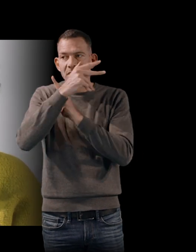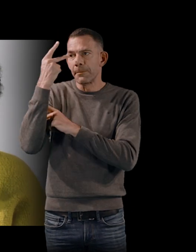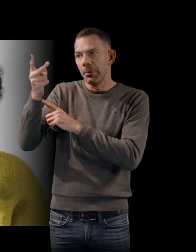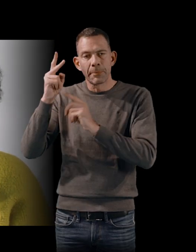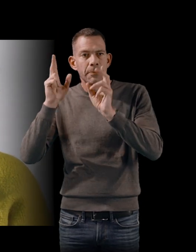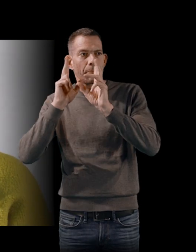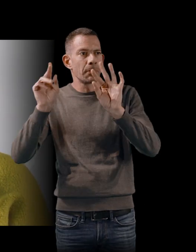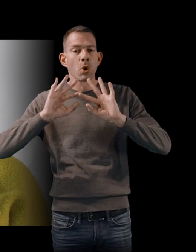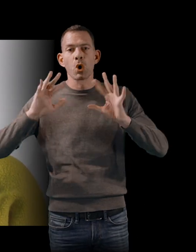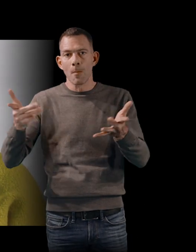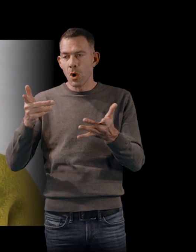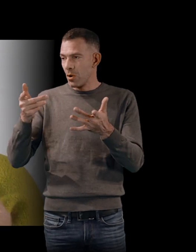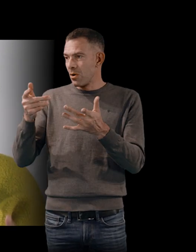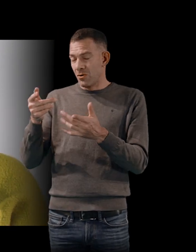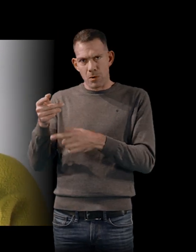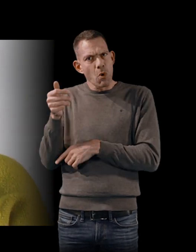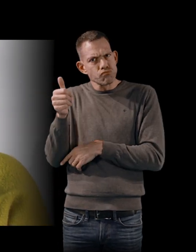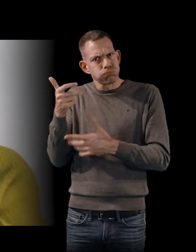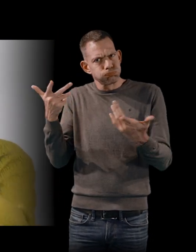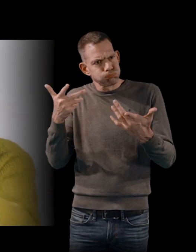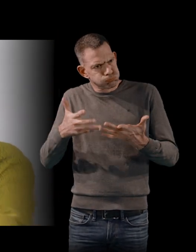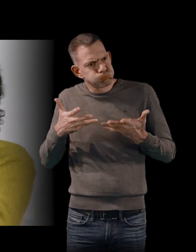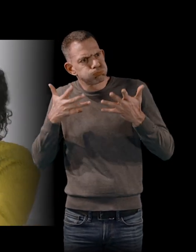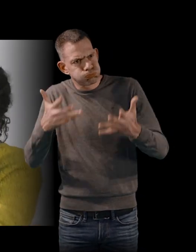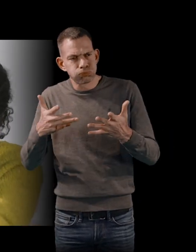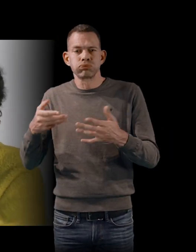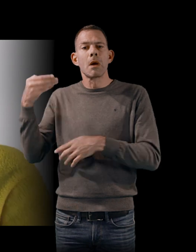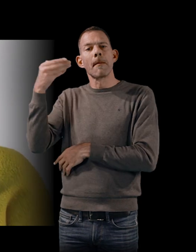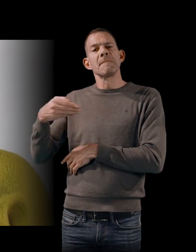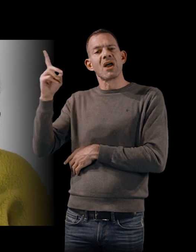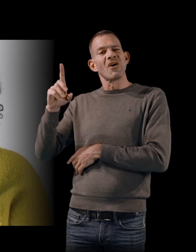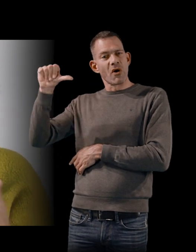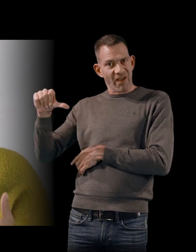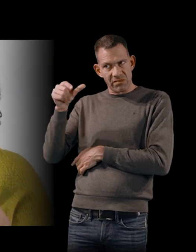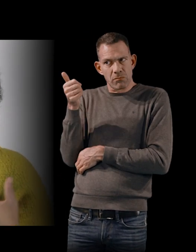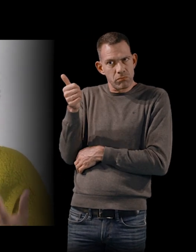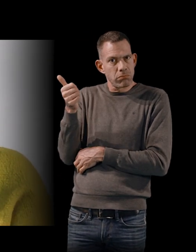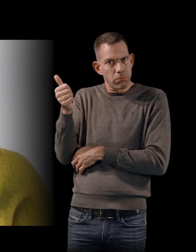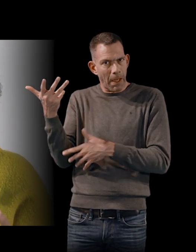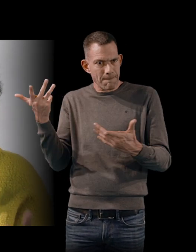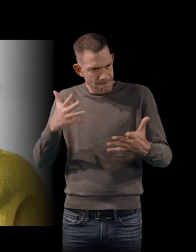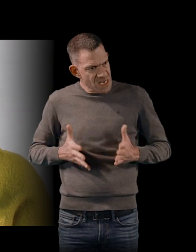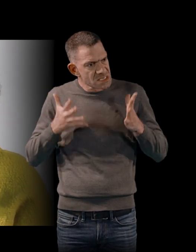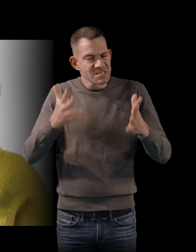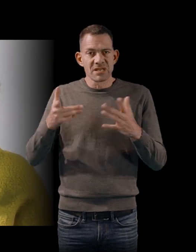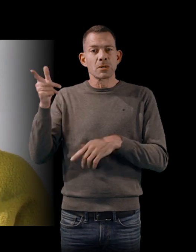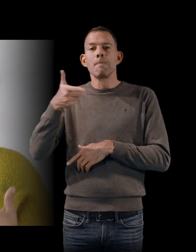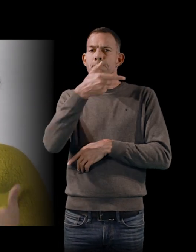très, très concernés, Mario de Andrade, des gens comme ça. Finalement, ils décrivent beaucoup ce que c'est que le Brésil, ce que c'est que d'être